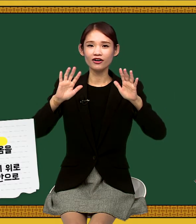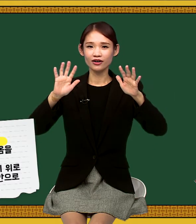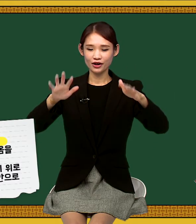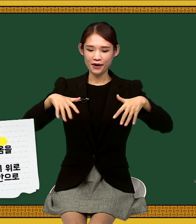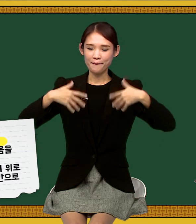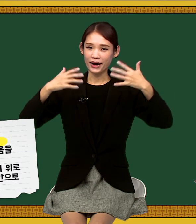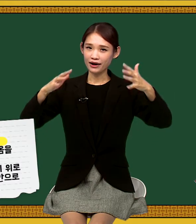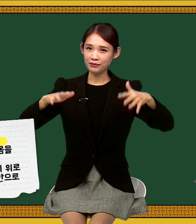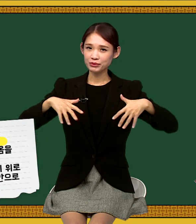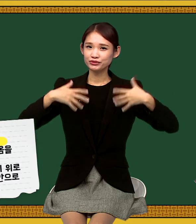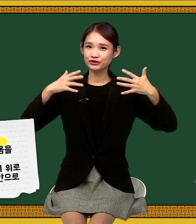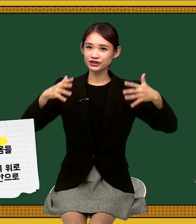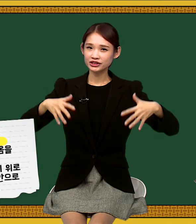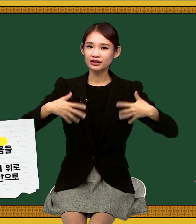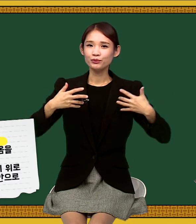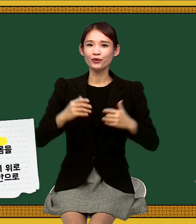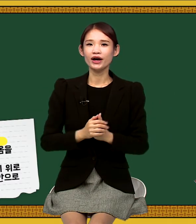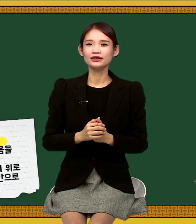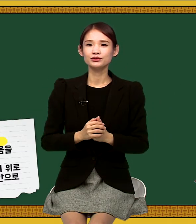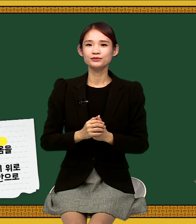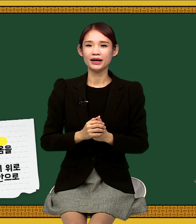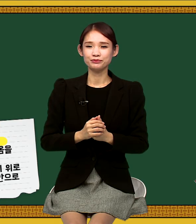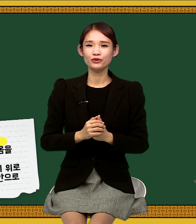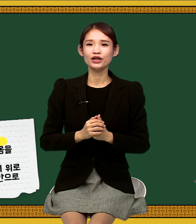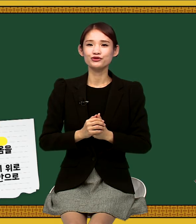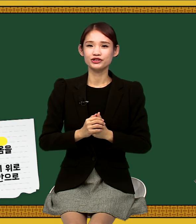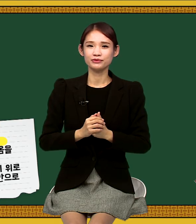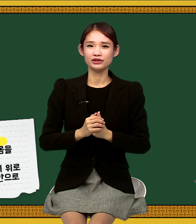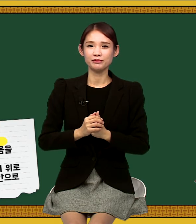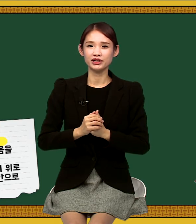바람이 부는 모양을 반복해 주시면 됩니다.